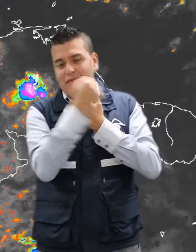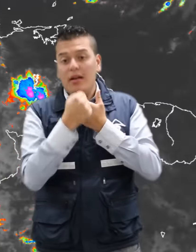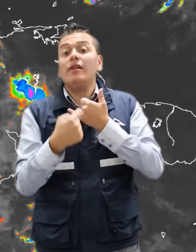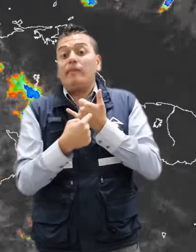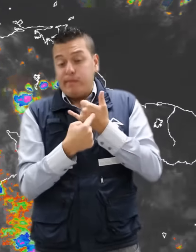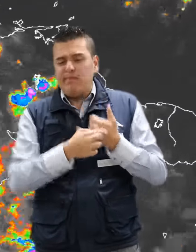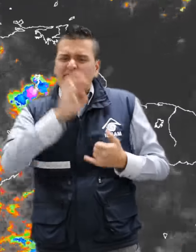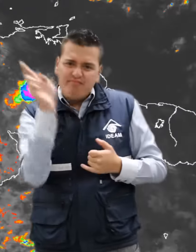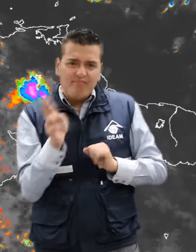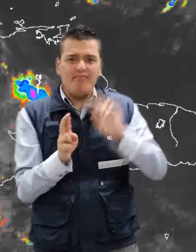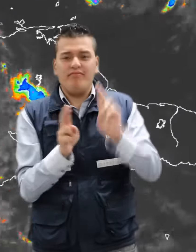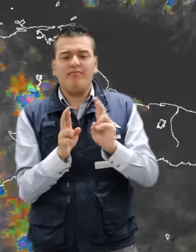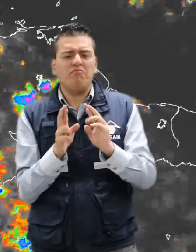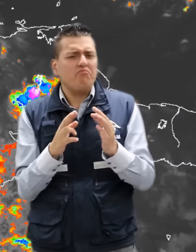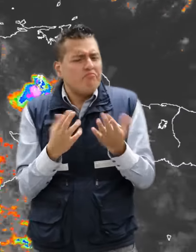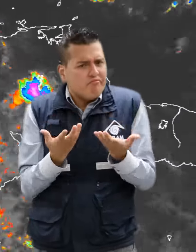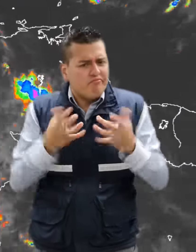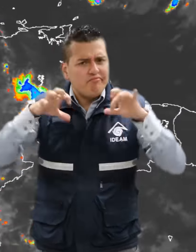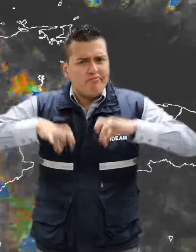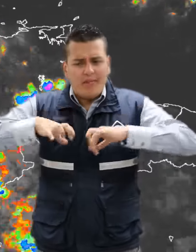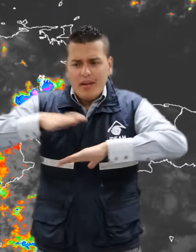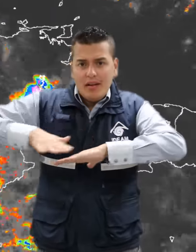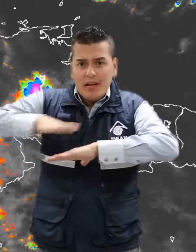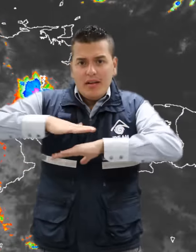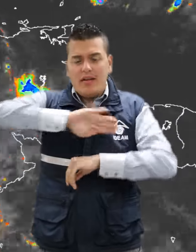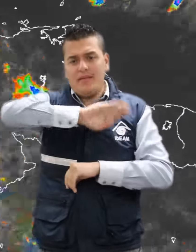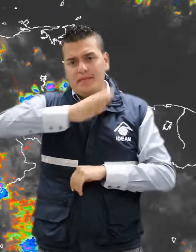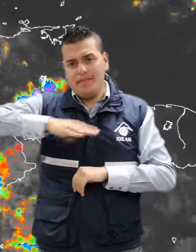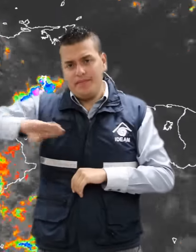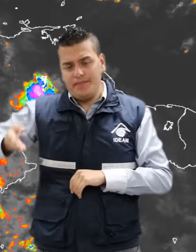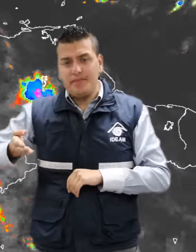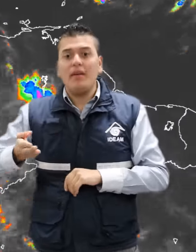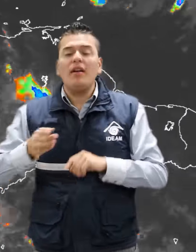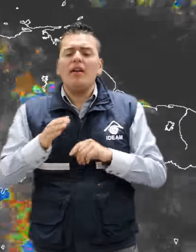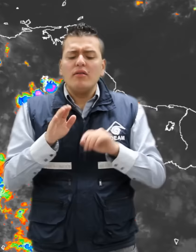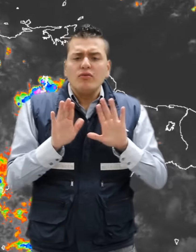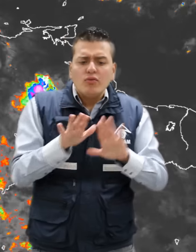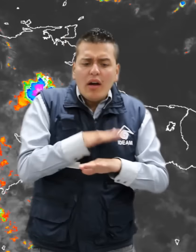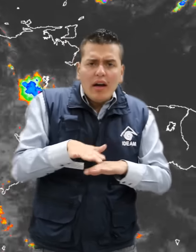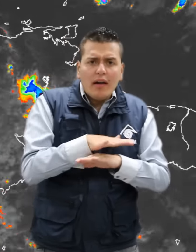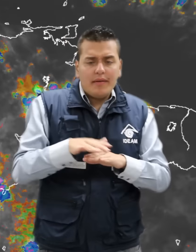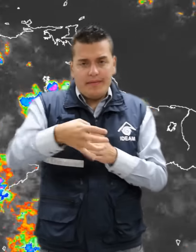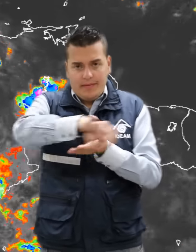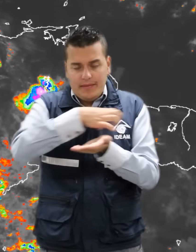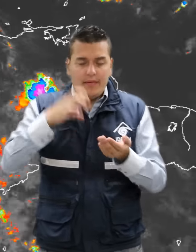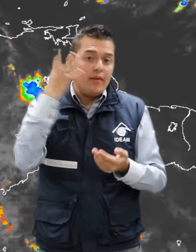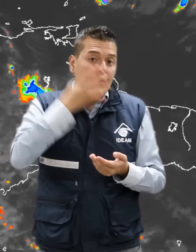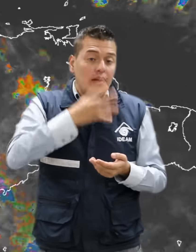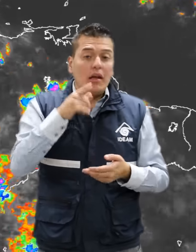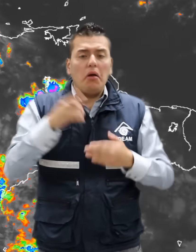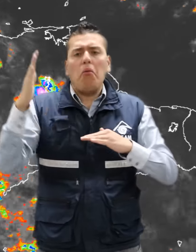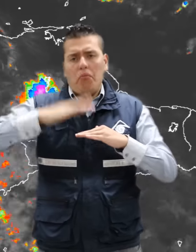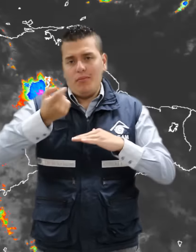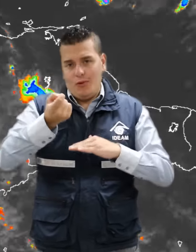actividad eléctrica. Estas lluvias se extendieron hasta el departamento de Antioquia y a lo largo de los departamentos de Los Santanderes, donde fueron de